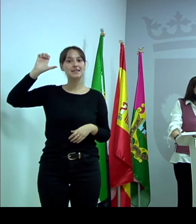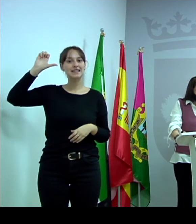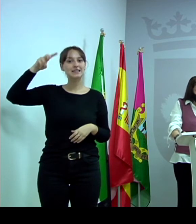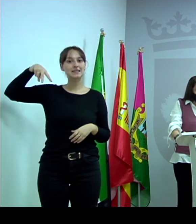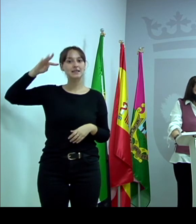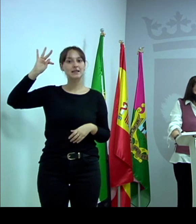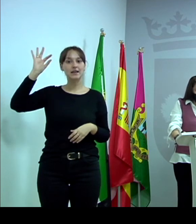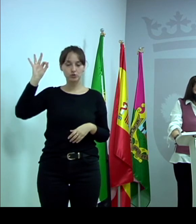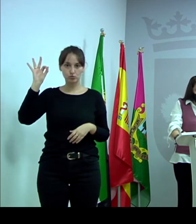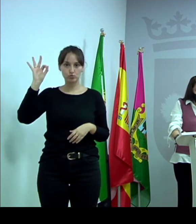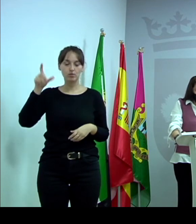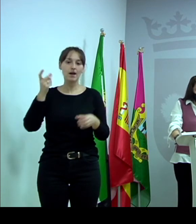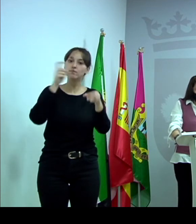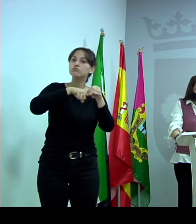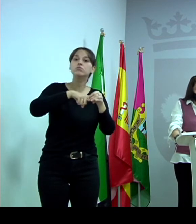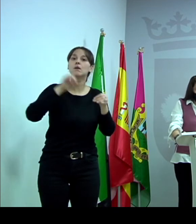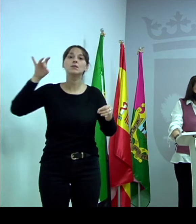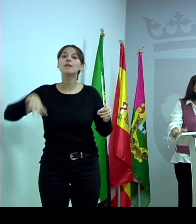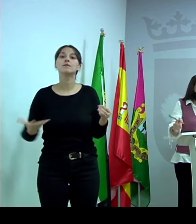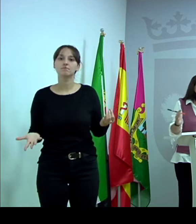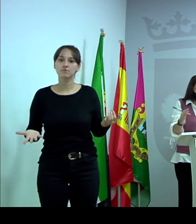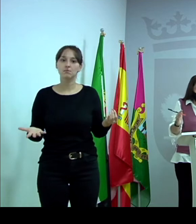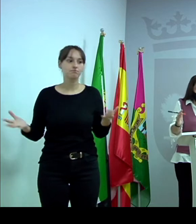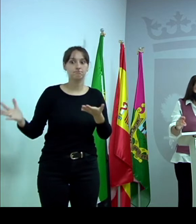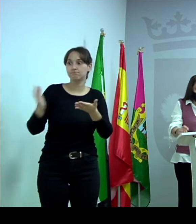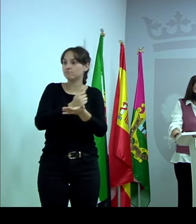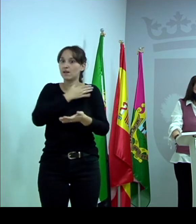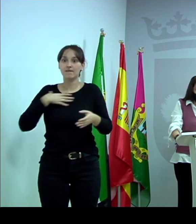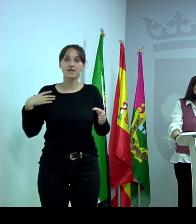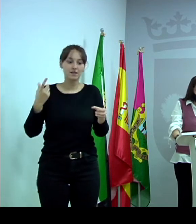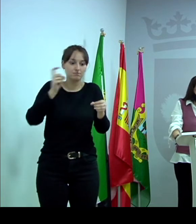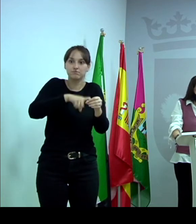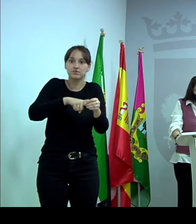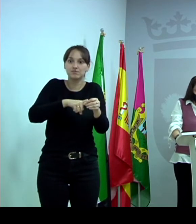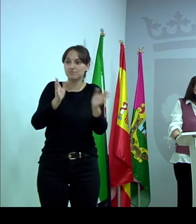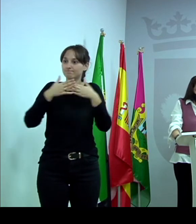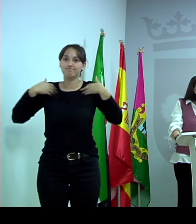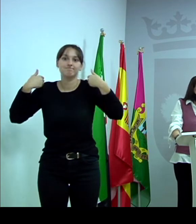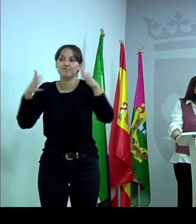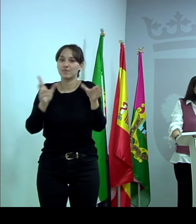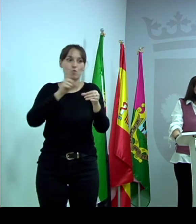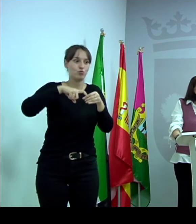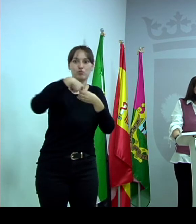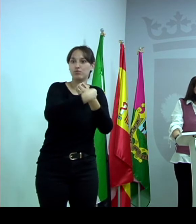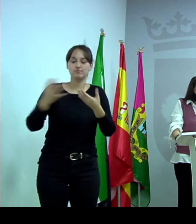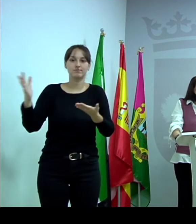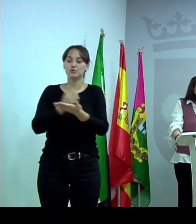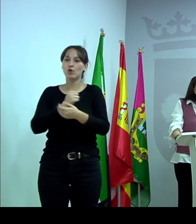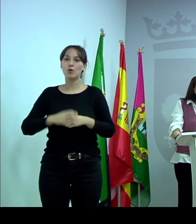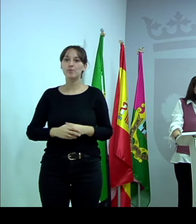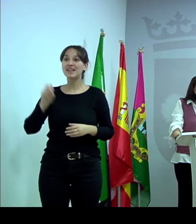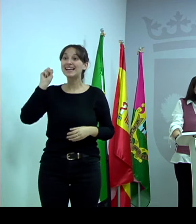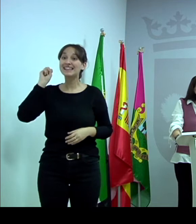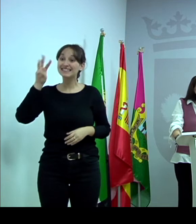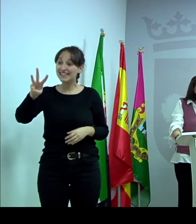Habrá danza, poesía, empoderamiento, que el curso se llama «Revolución a tu ser». Este será el 13 de noviembre en el Centro